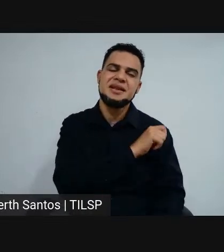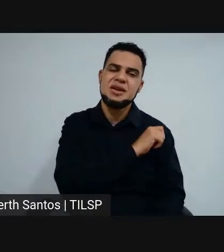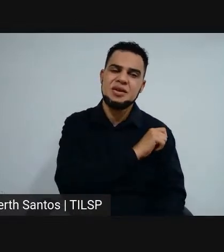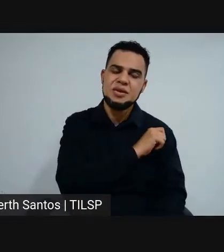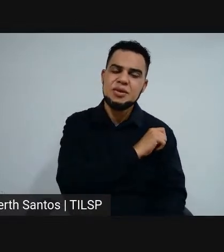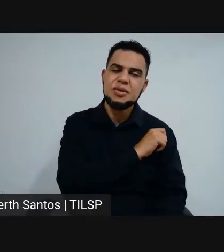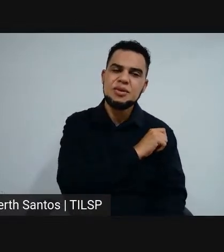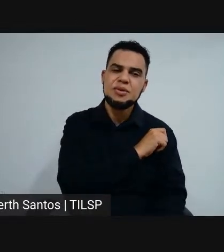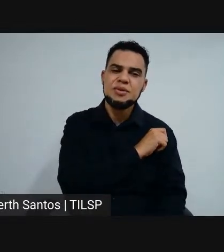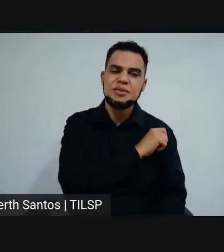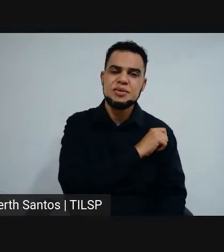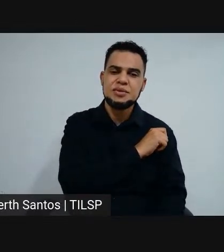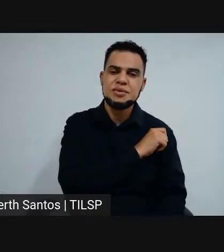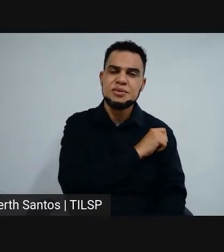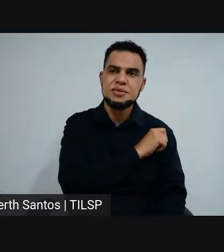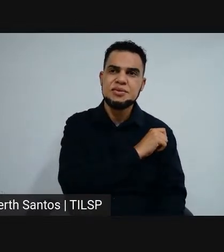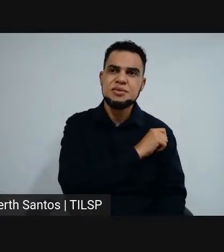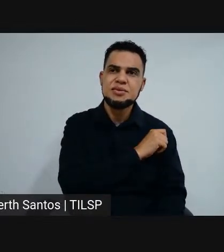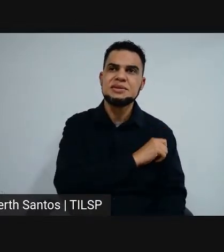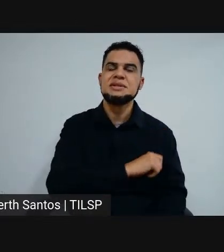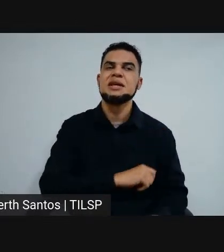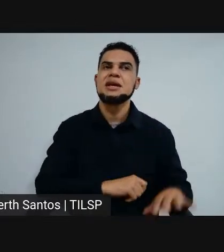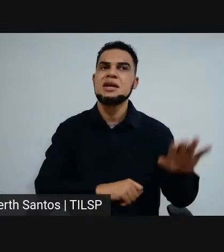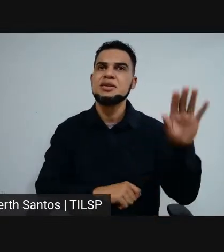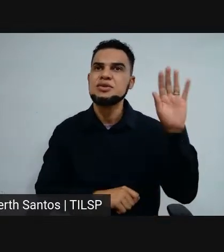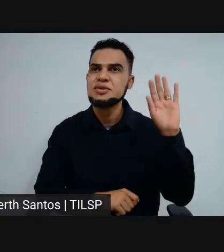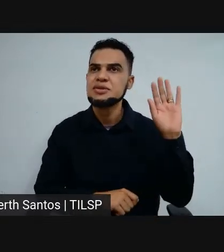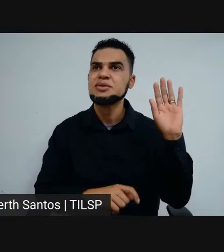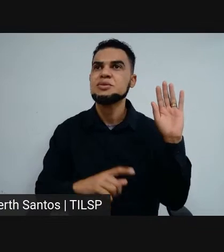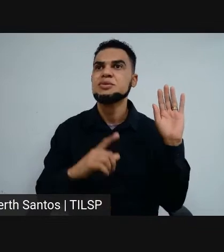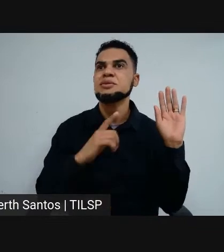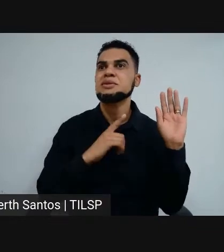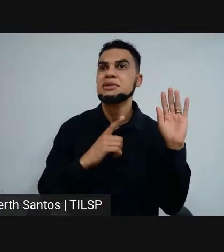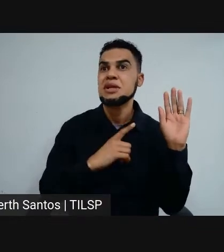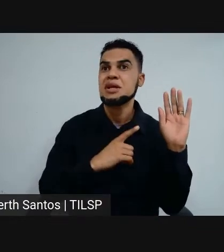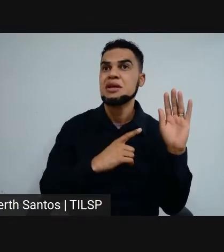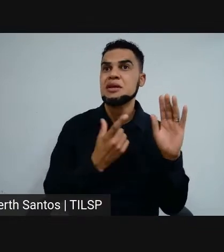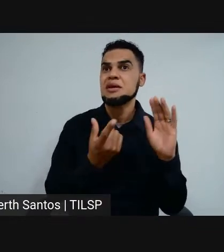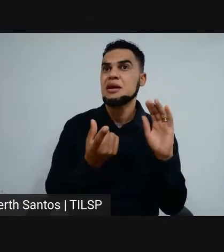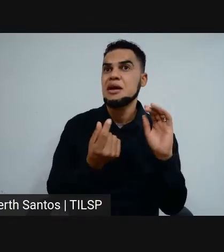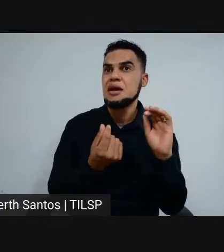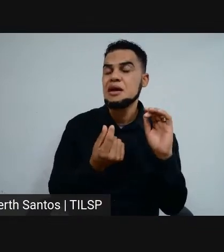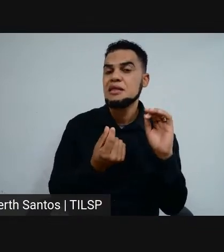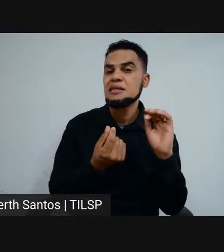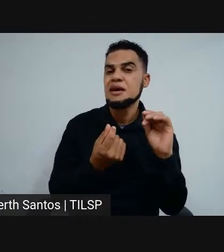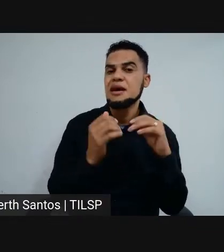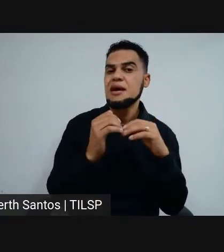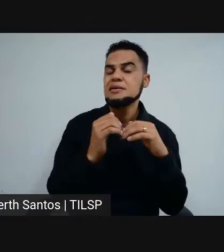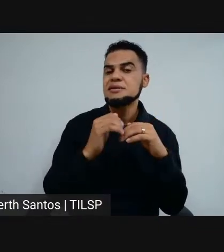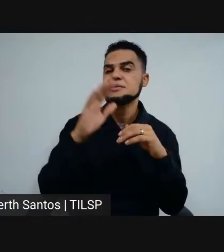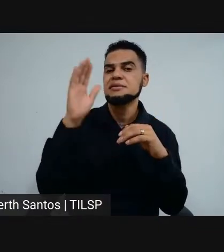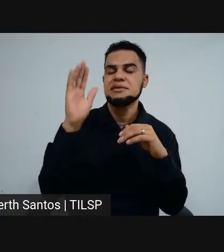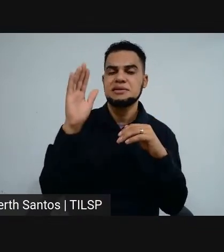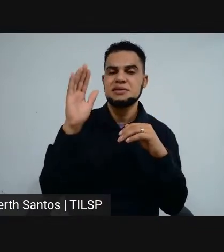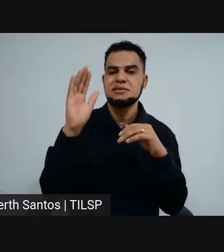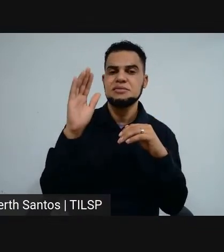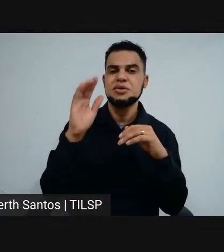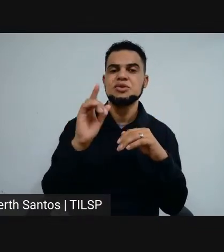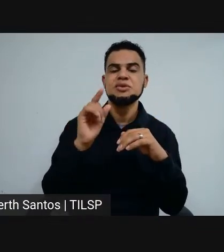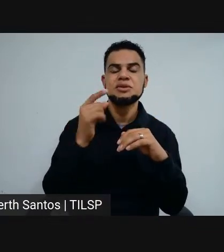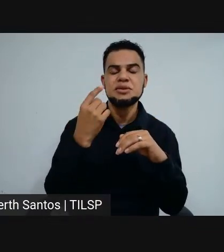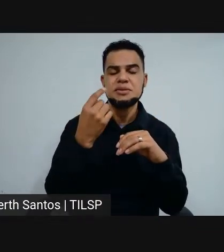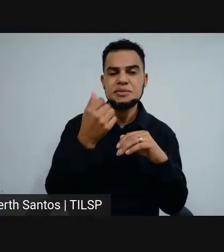aquelas e aqueles candidatos que têm essa renda per capita acima de R$